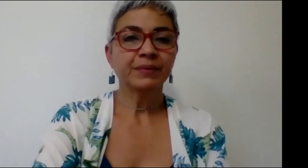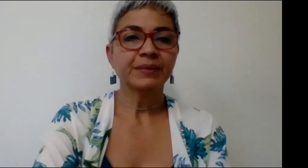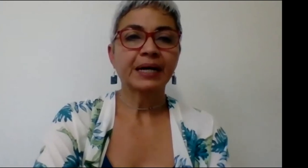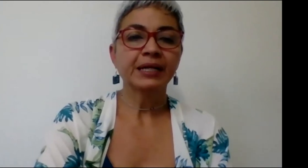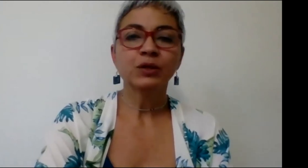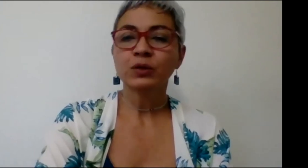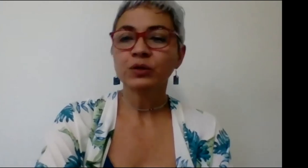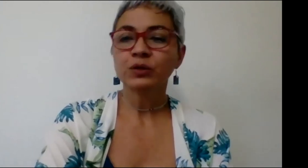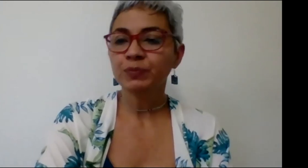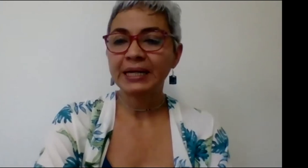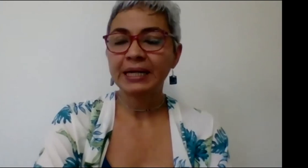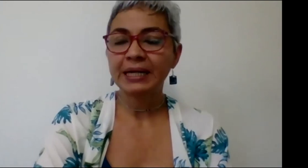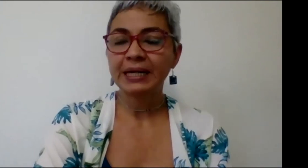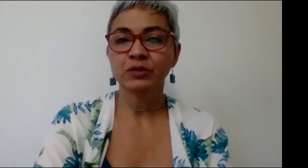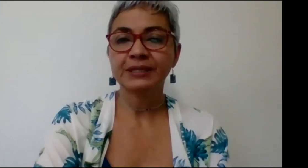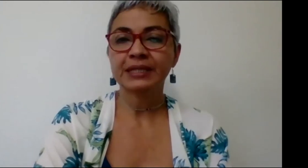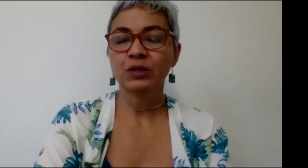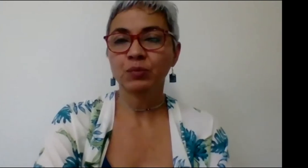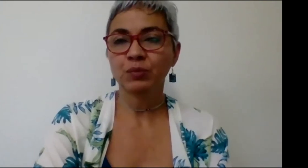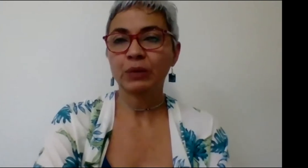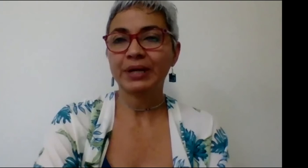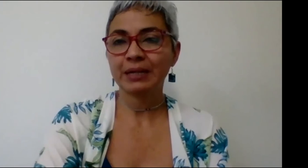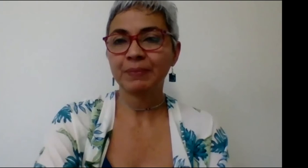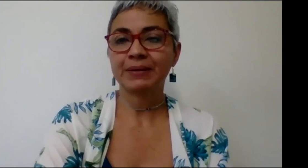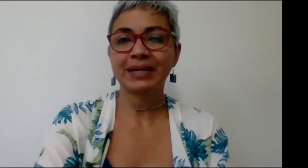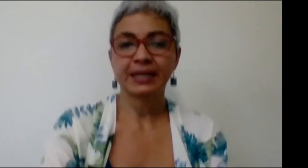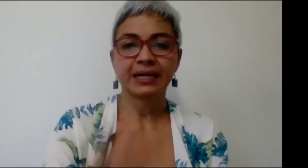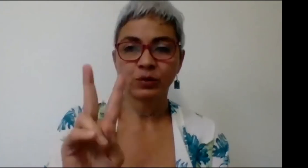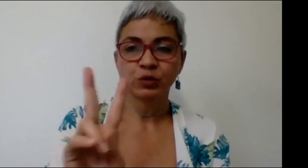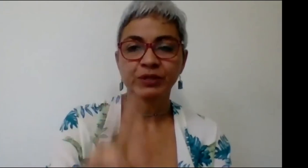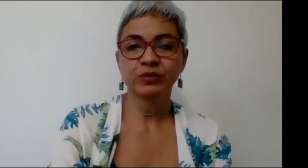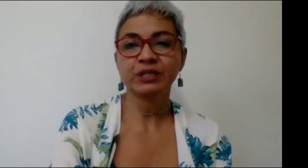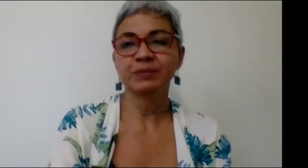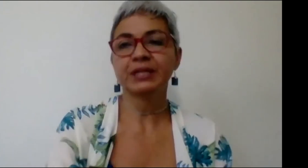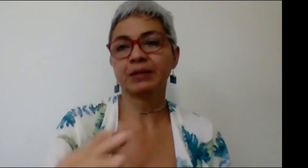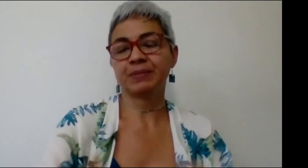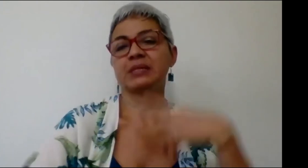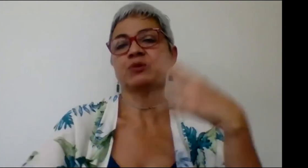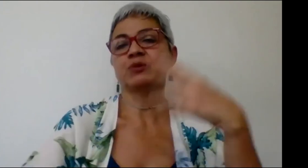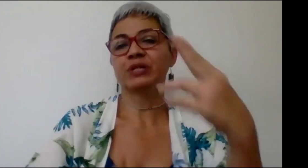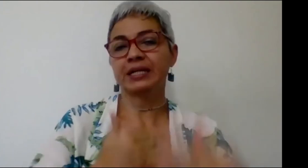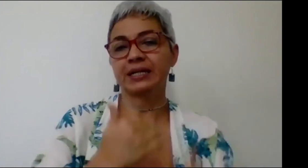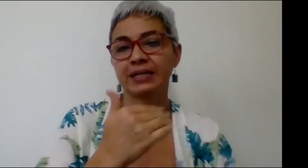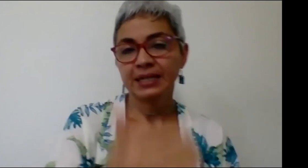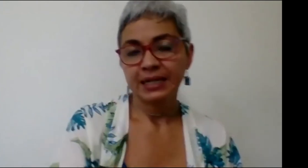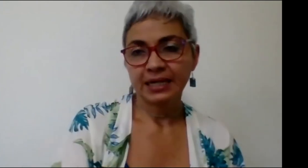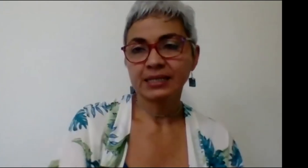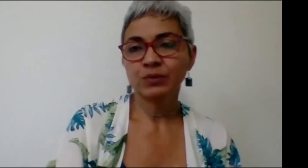hay dos palabras que han solicitado le voy a dar la palabra a dos personas para que pasemos a la a la segunda